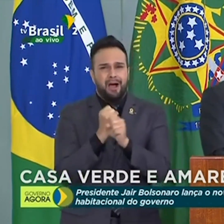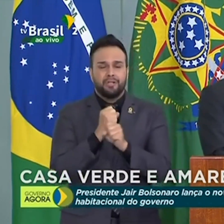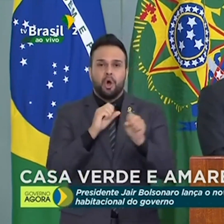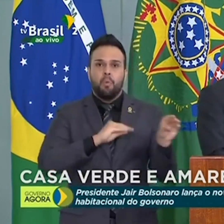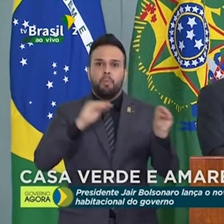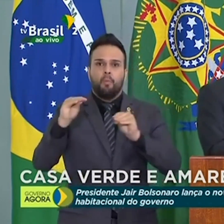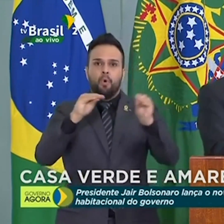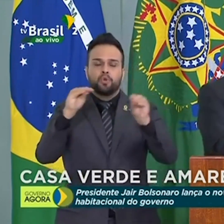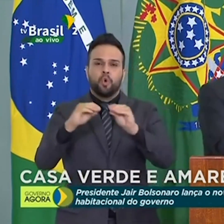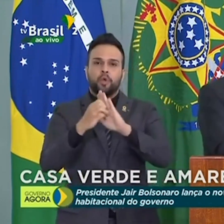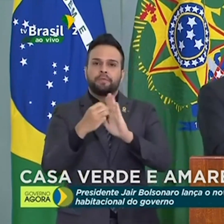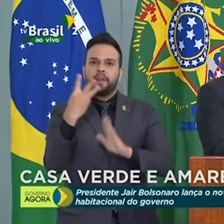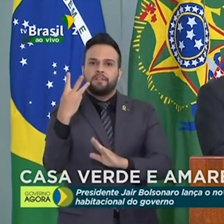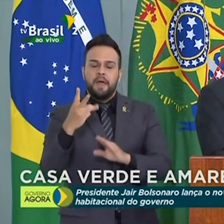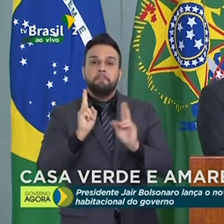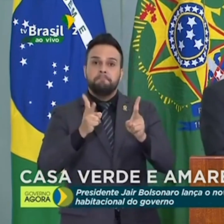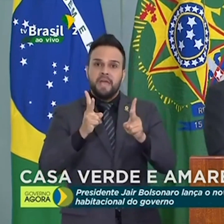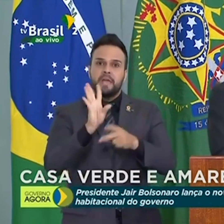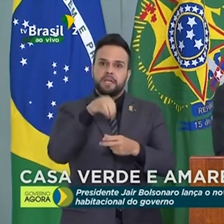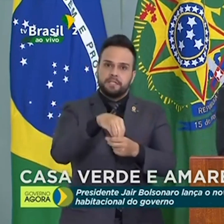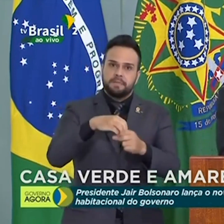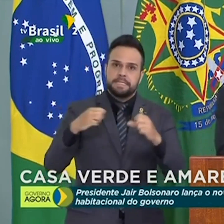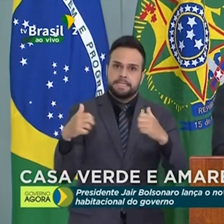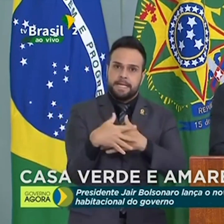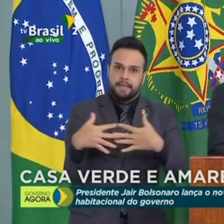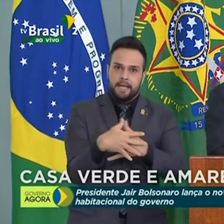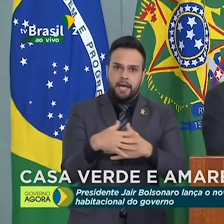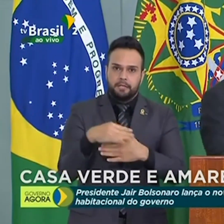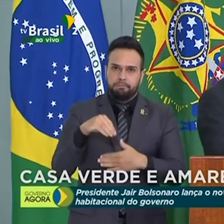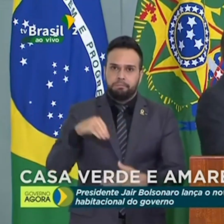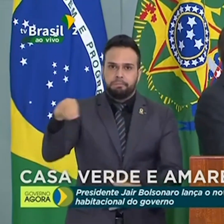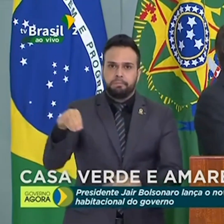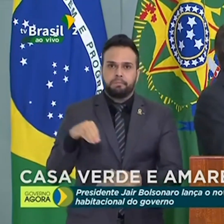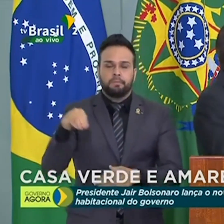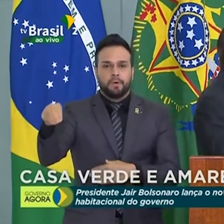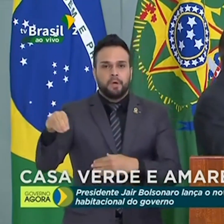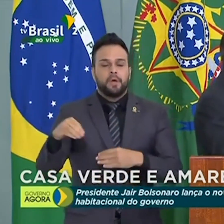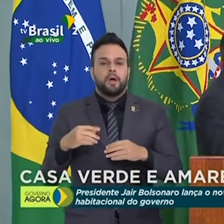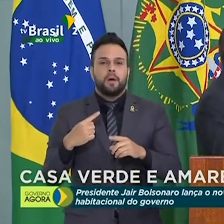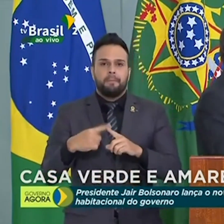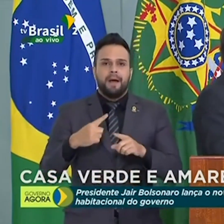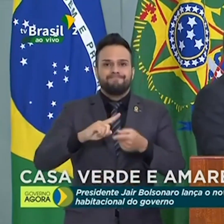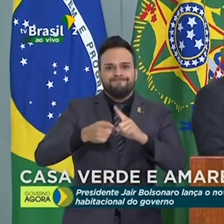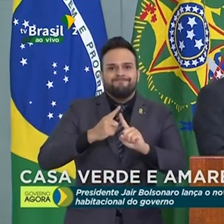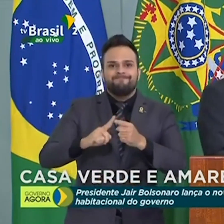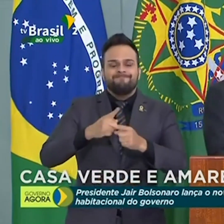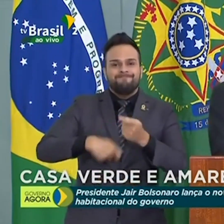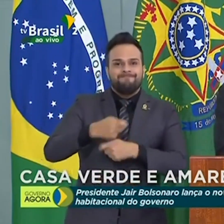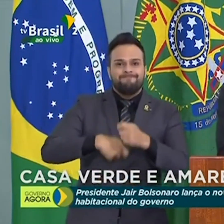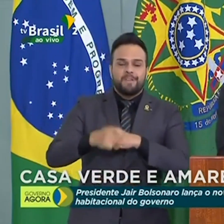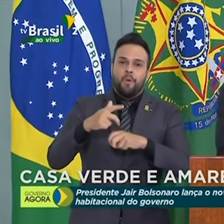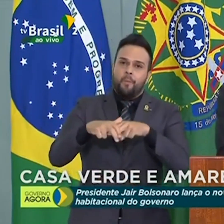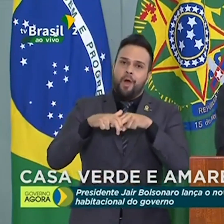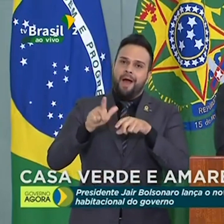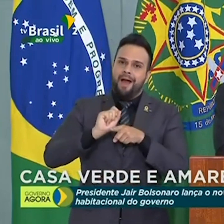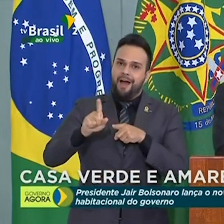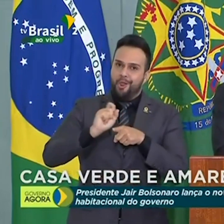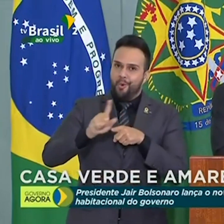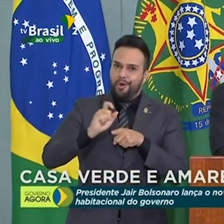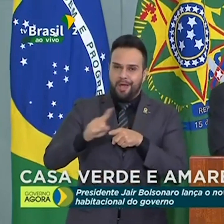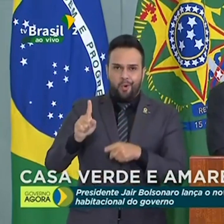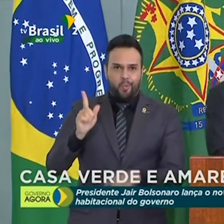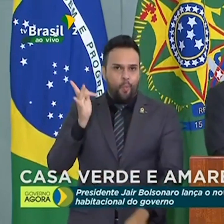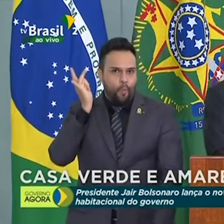mudamos três vezes dentro da mesma cidade. Foi questão para ele poder renegociar o seu aluguel, que não era fácil